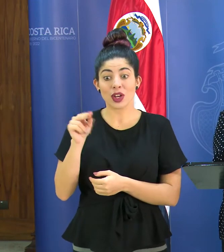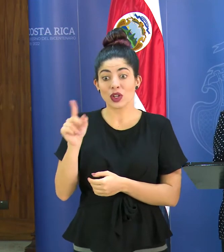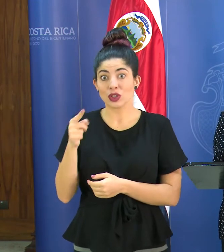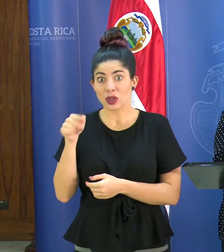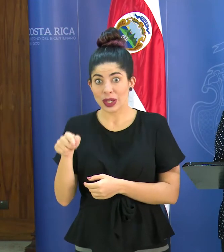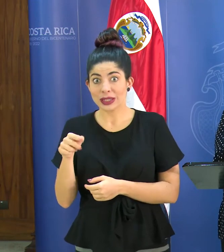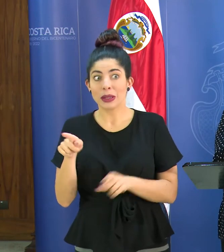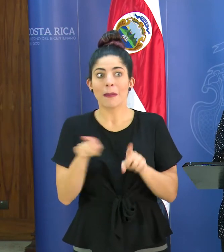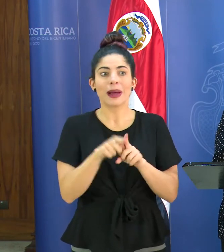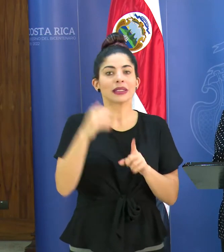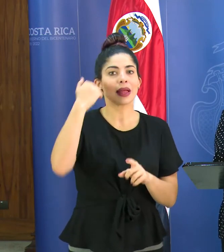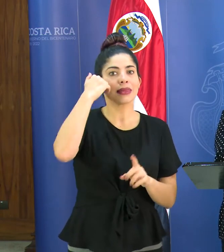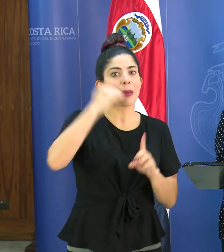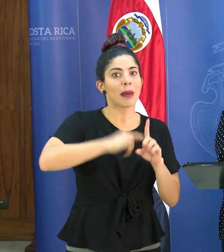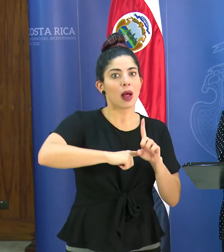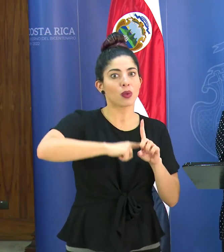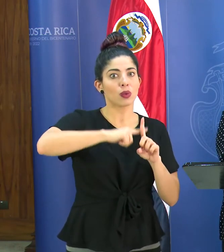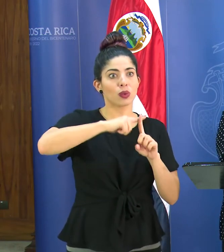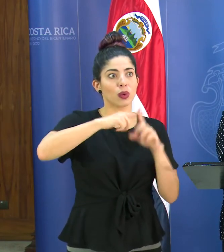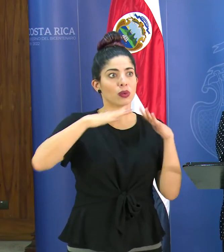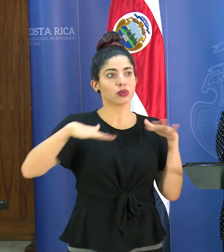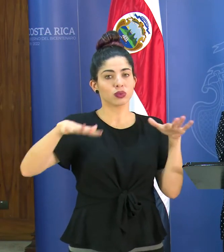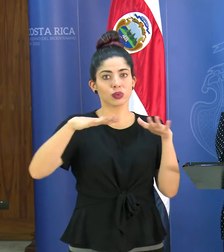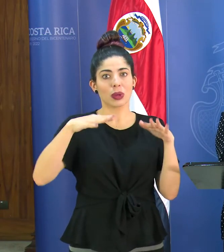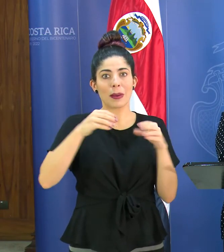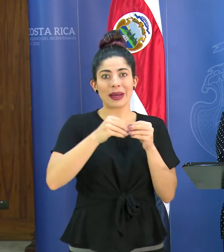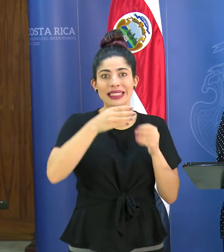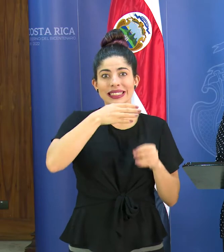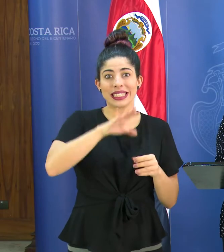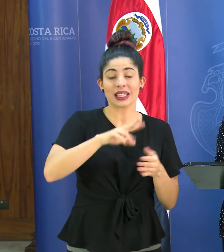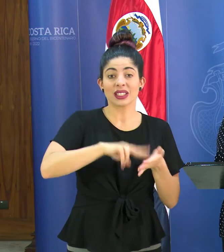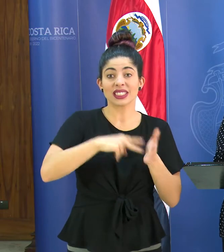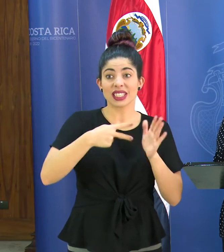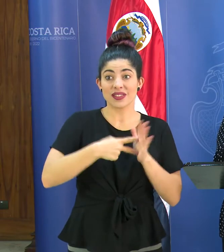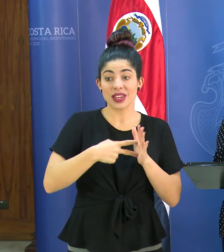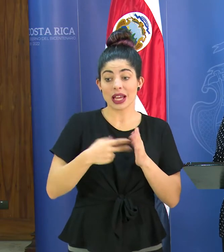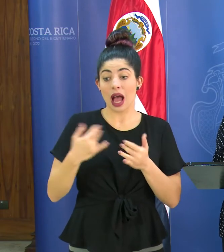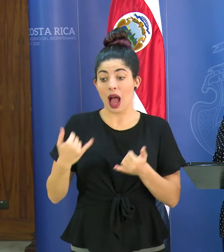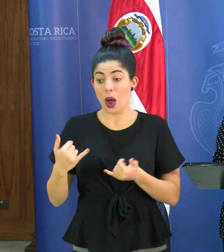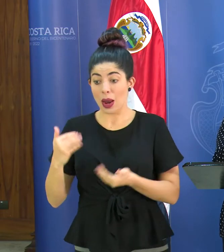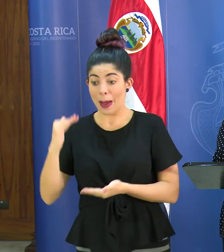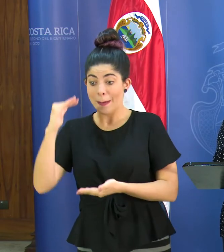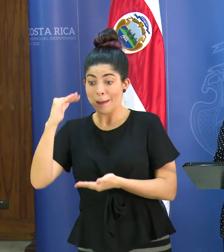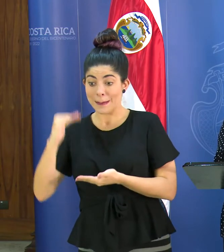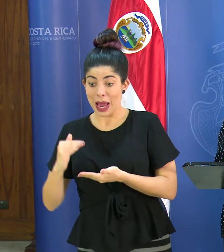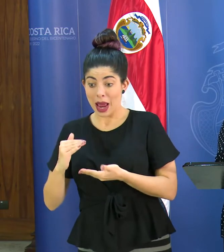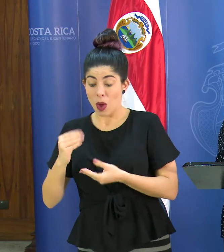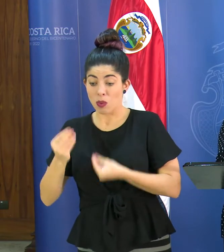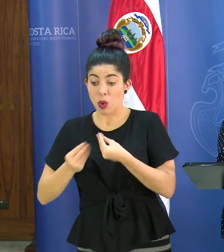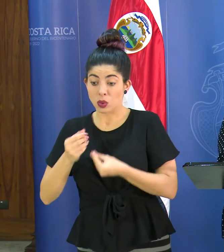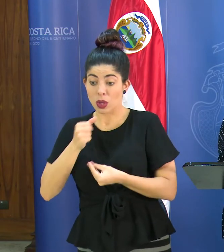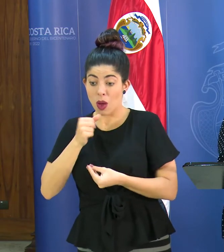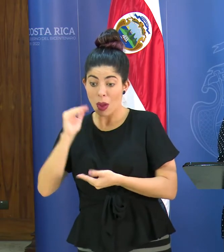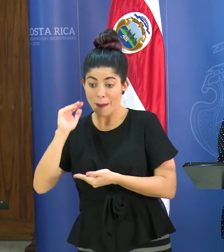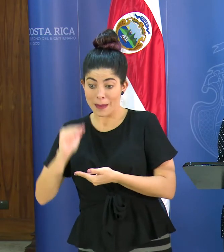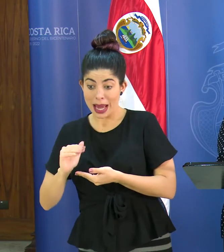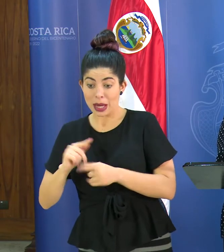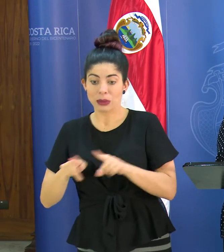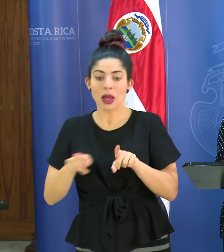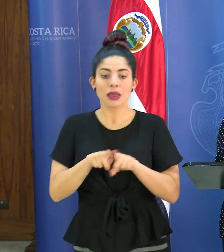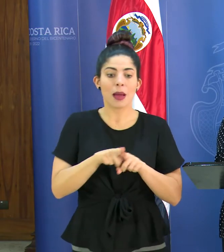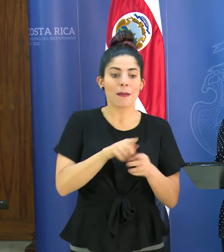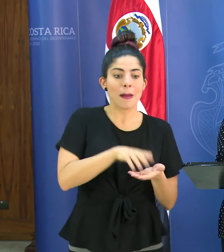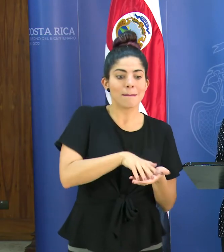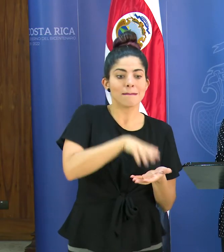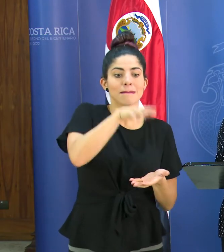un aumento en la temperatura esto hace que además de tener menos producción de agua tenemos un